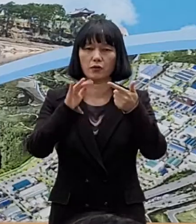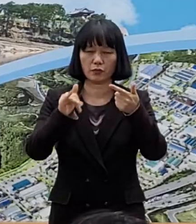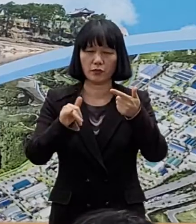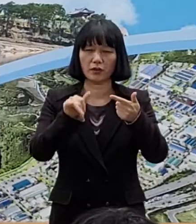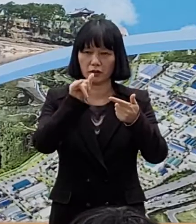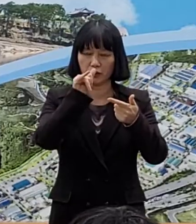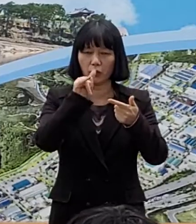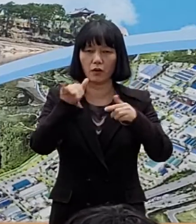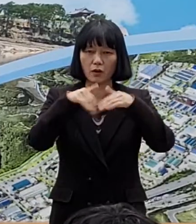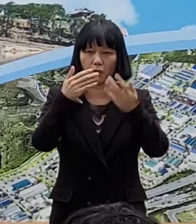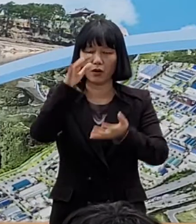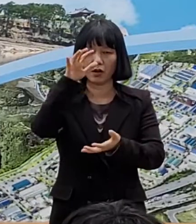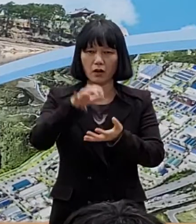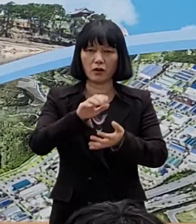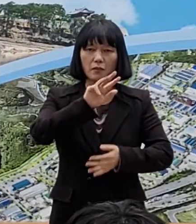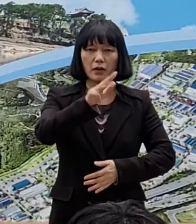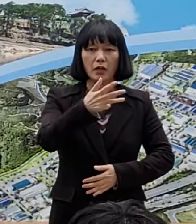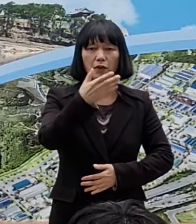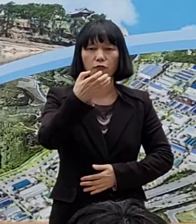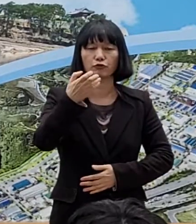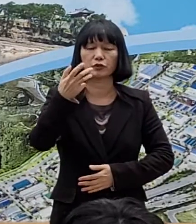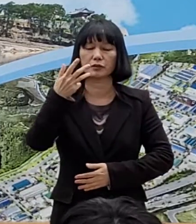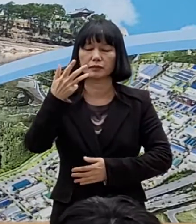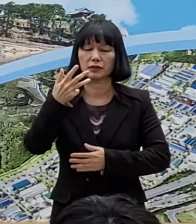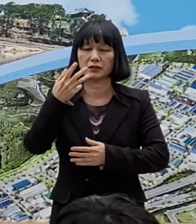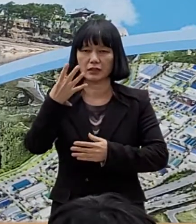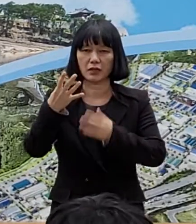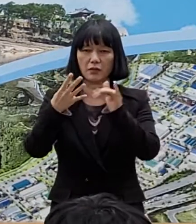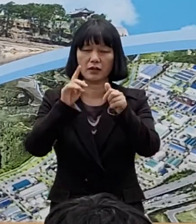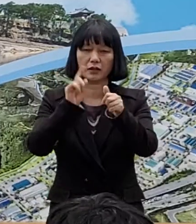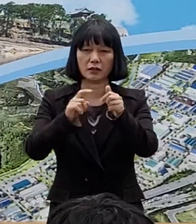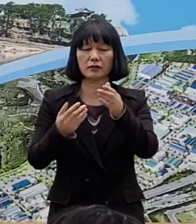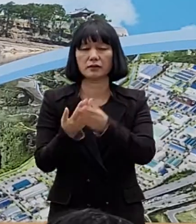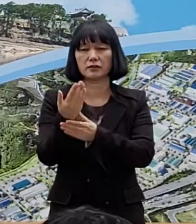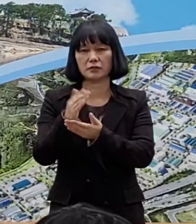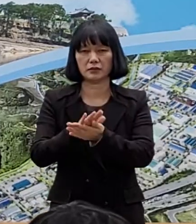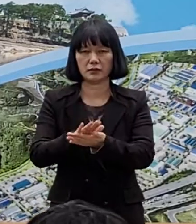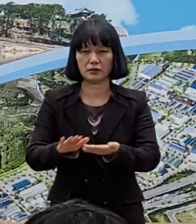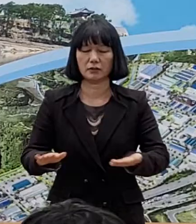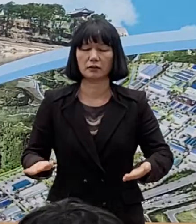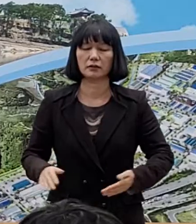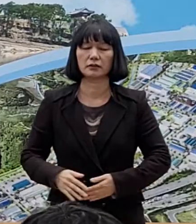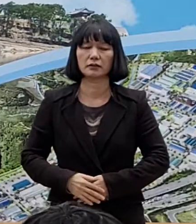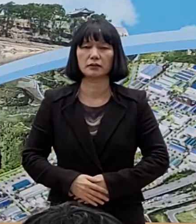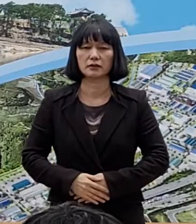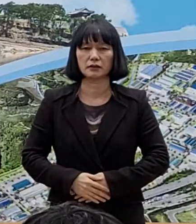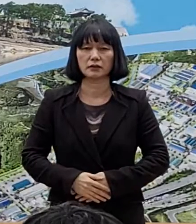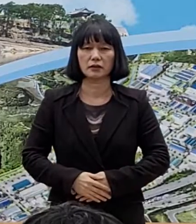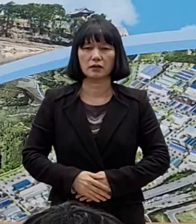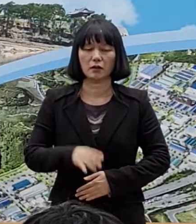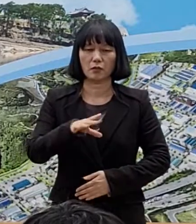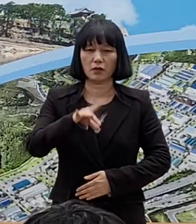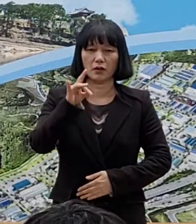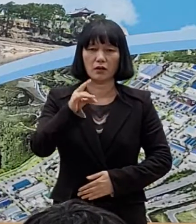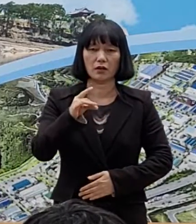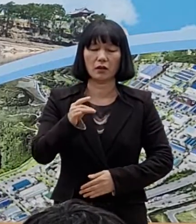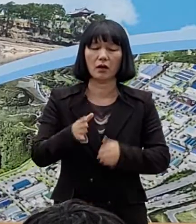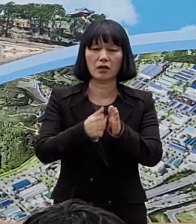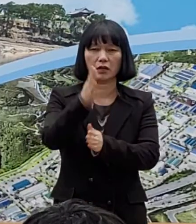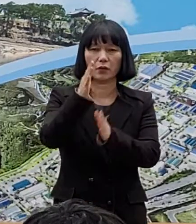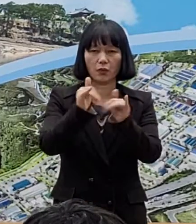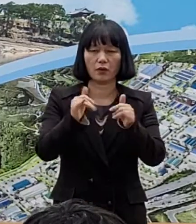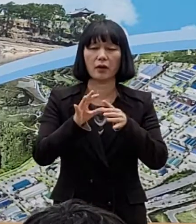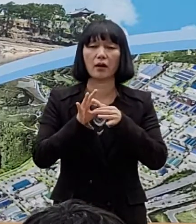등 모두 894명의 확진자가 발생하였습니다. 먼저 일반